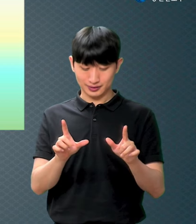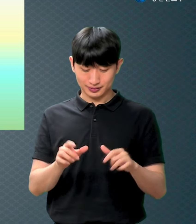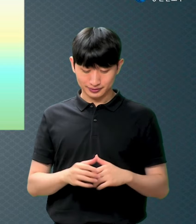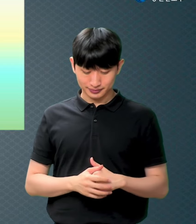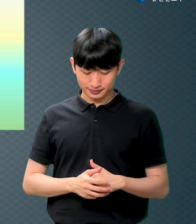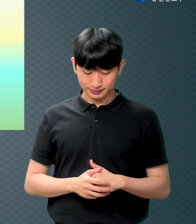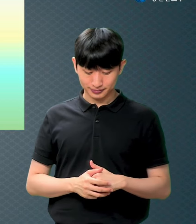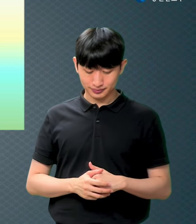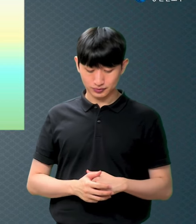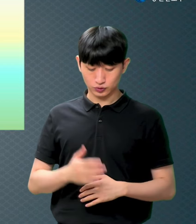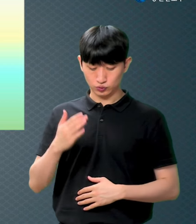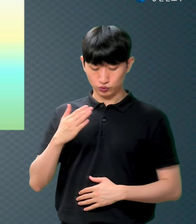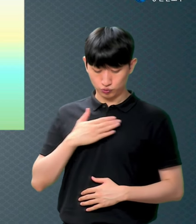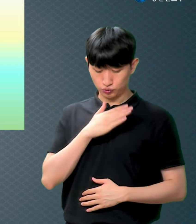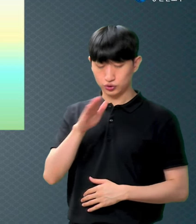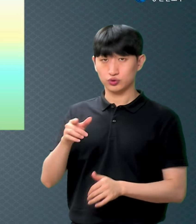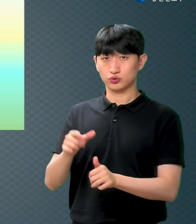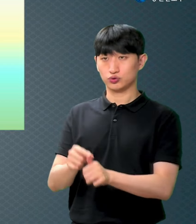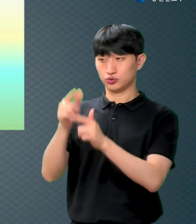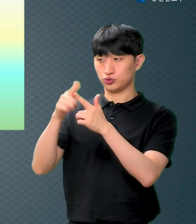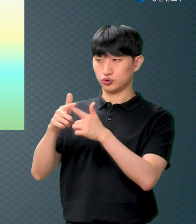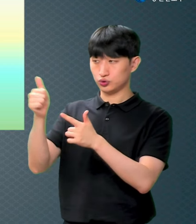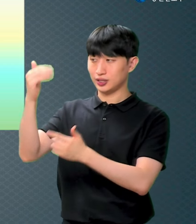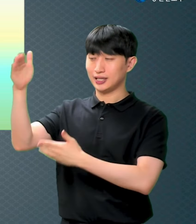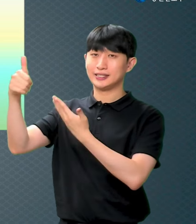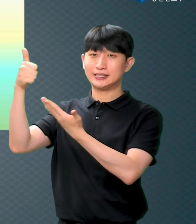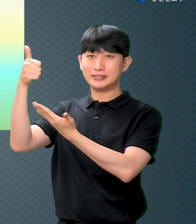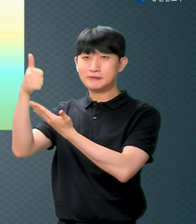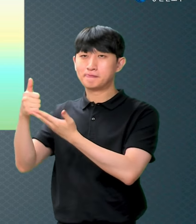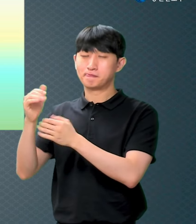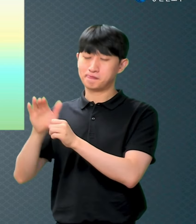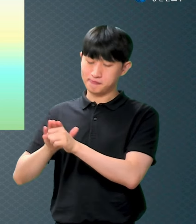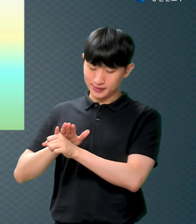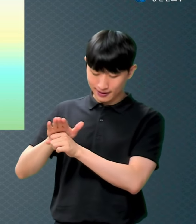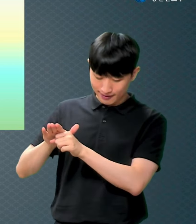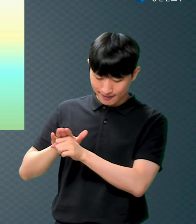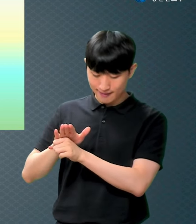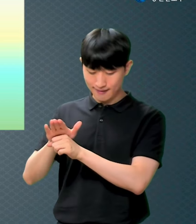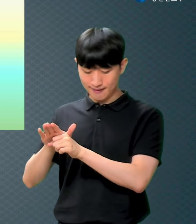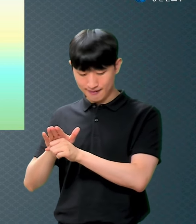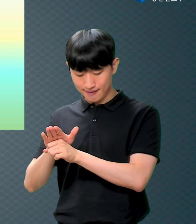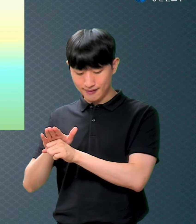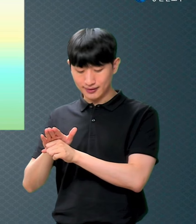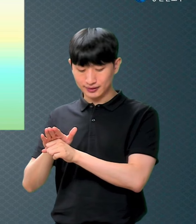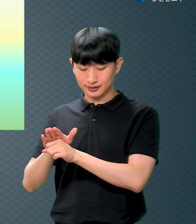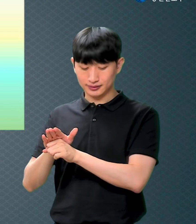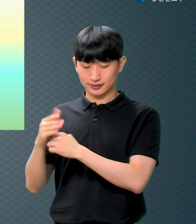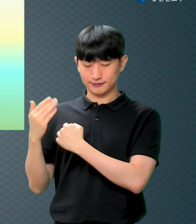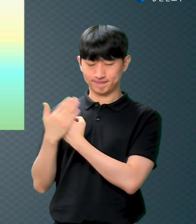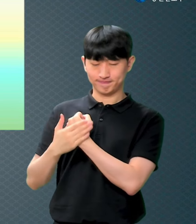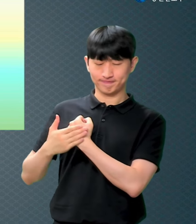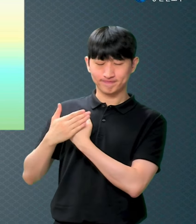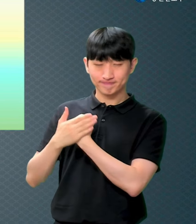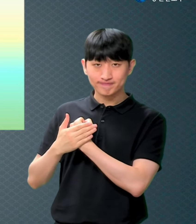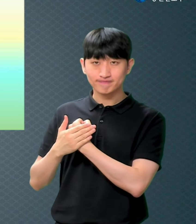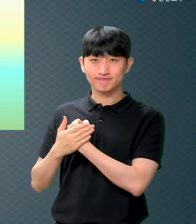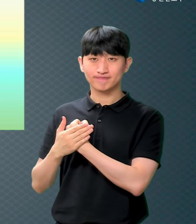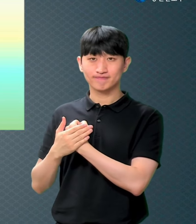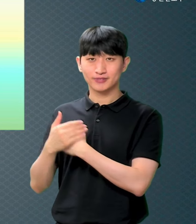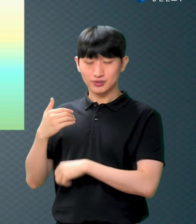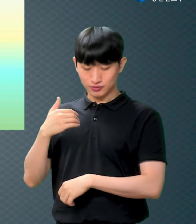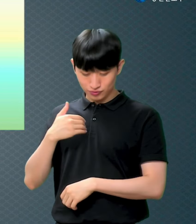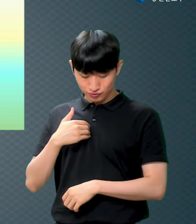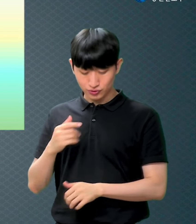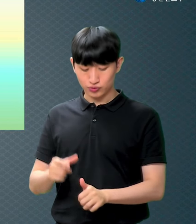구주 하나님의 자비와 사람 사랑하심을 나타내실 때에 우리를